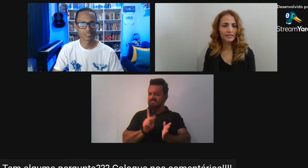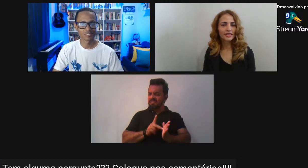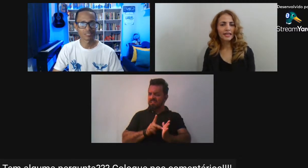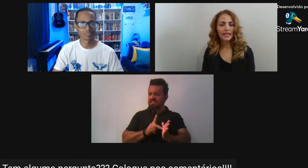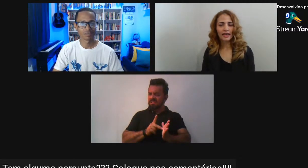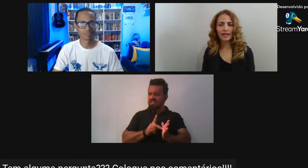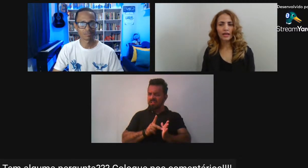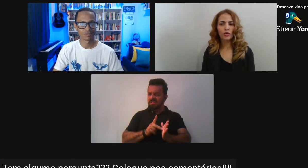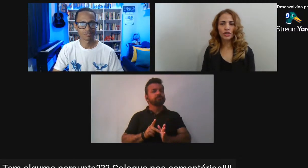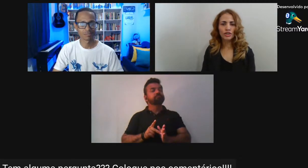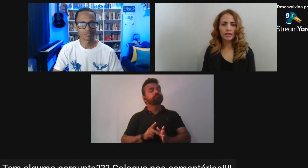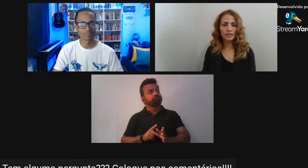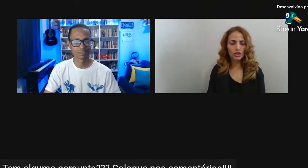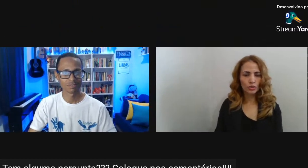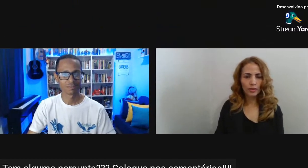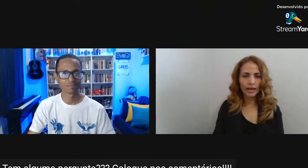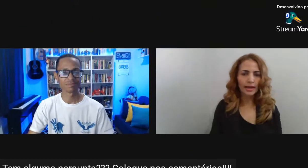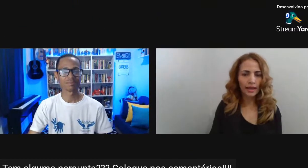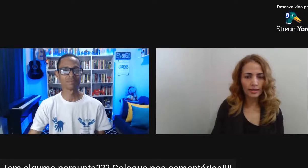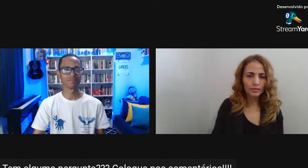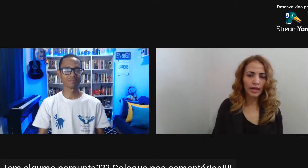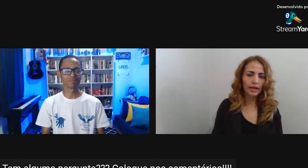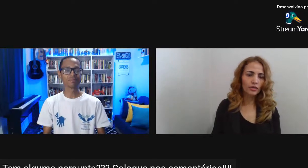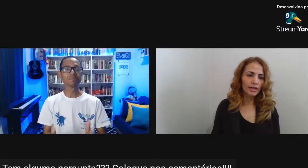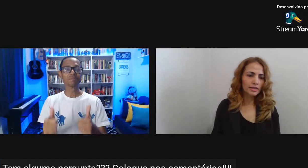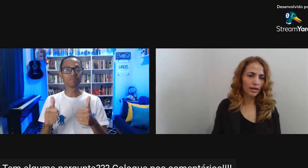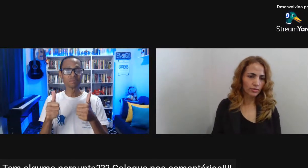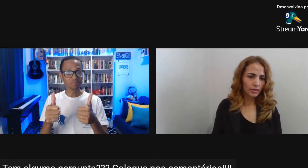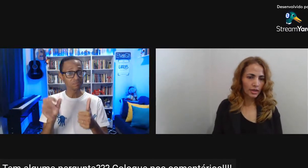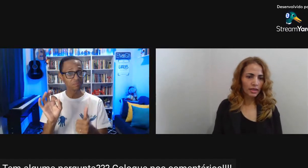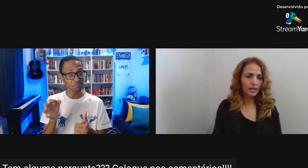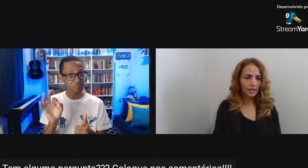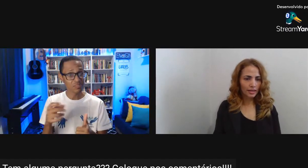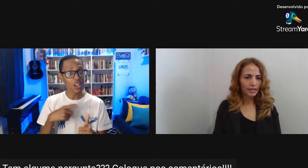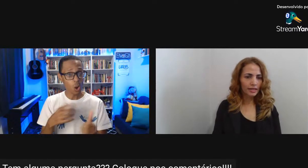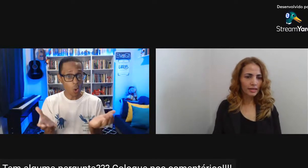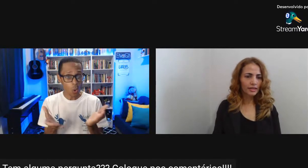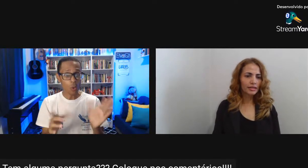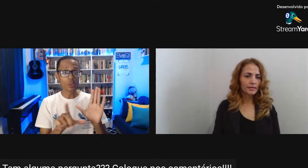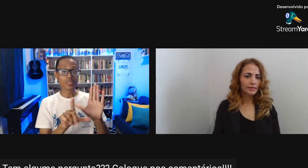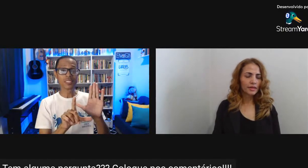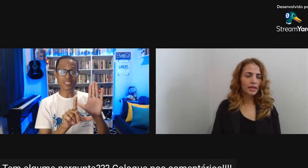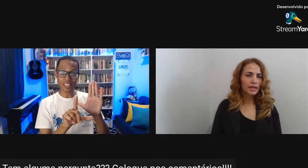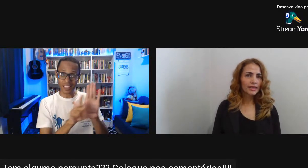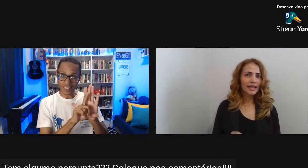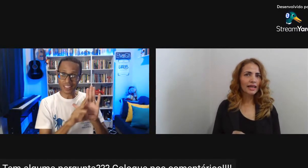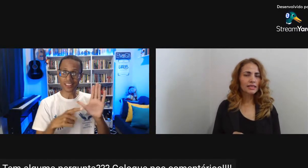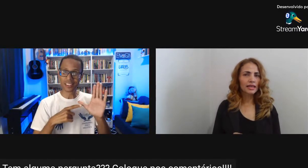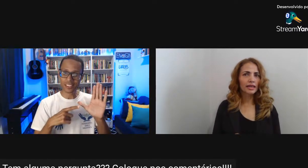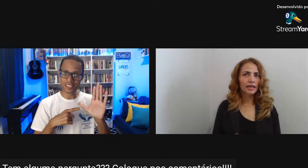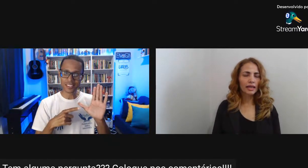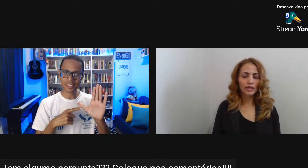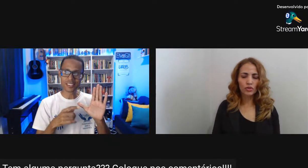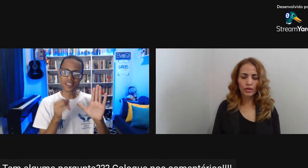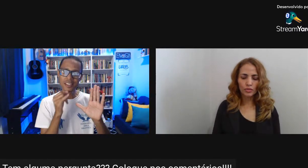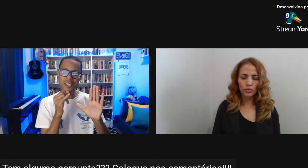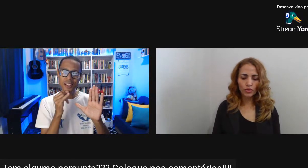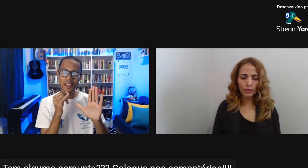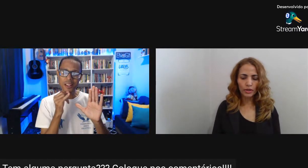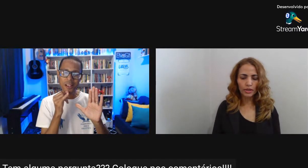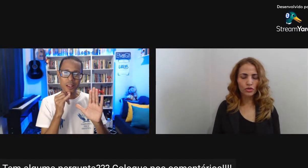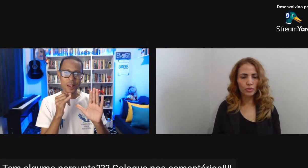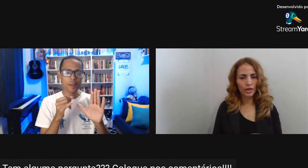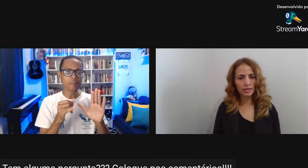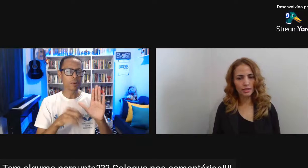Né Hoje em dia Existe uma lei Uma regulação Que Traz Questões